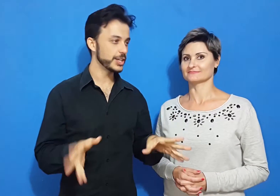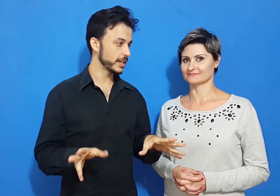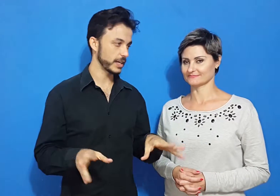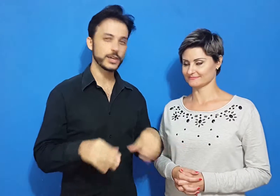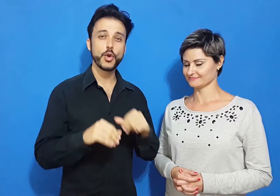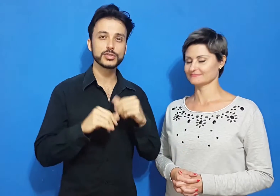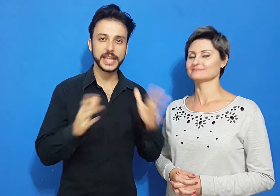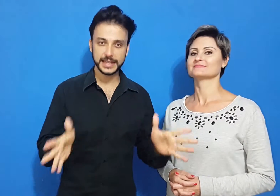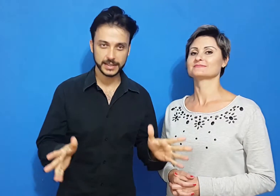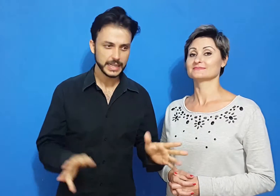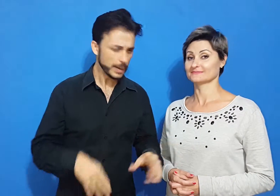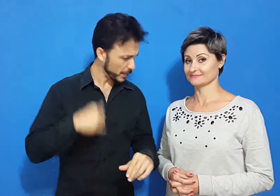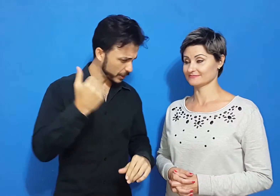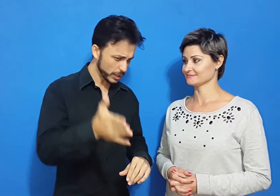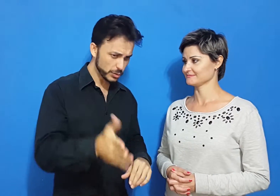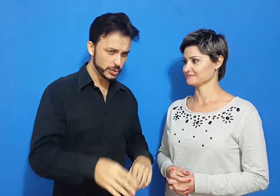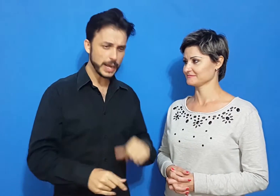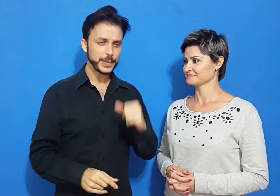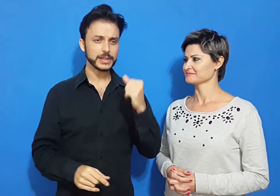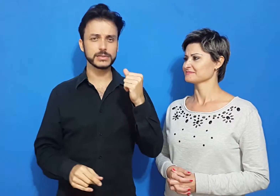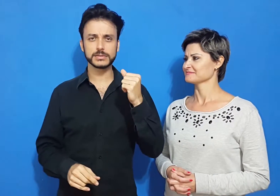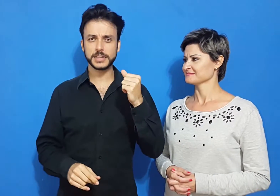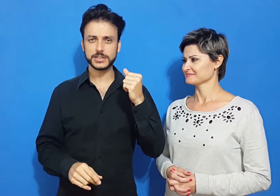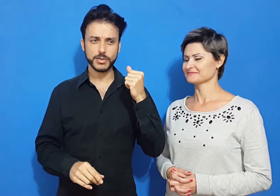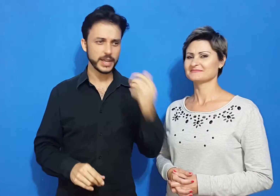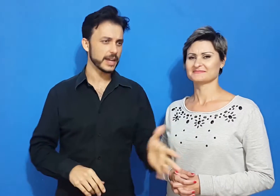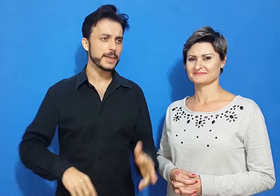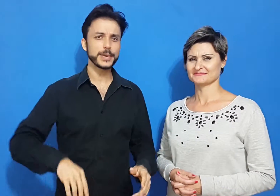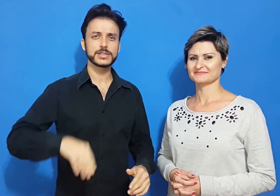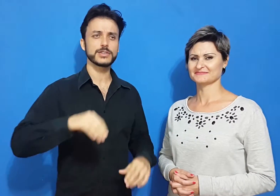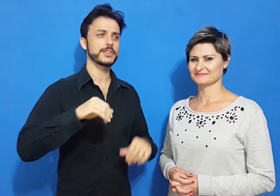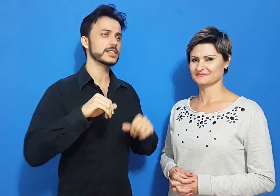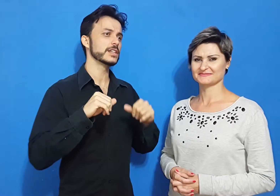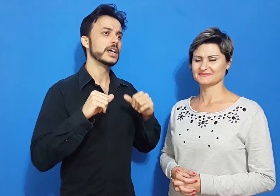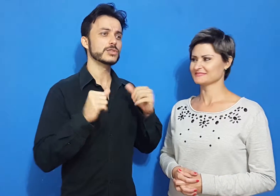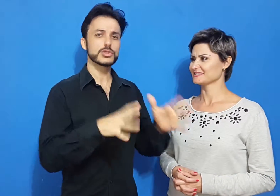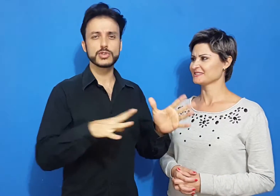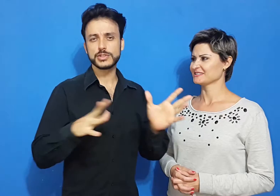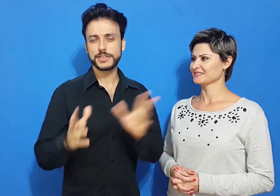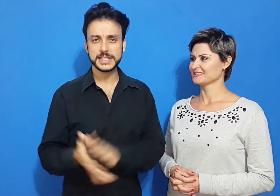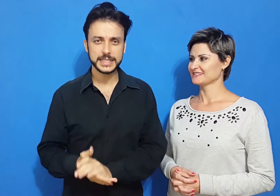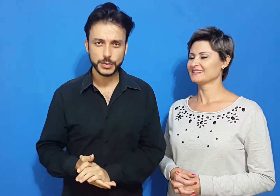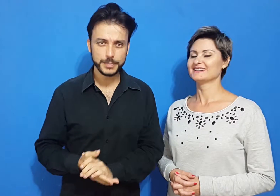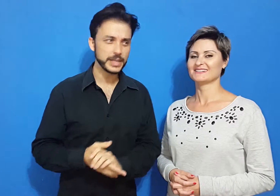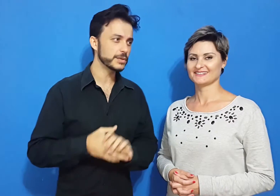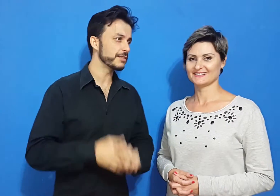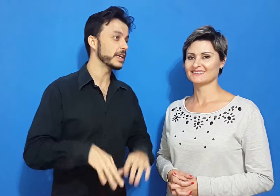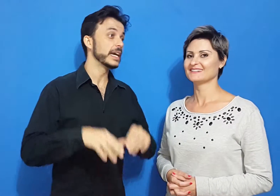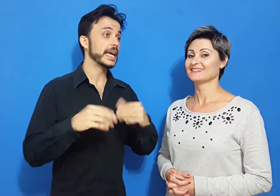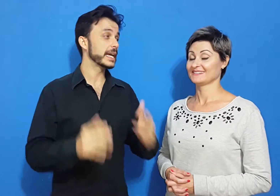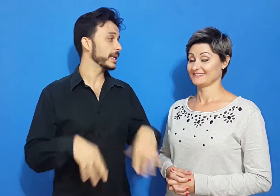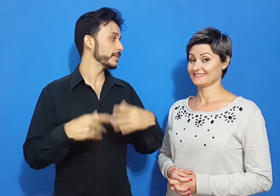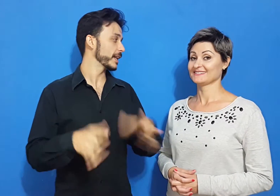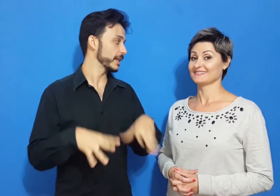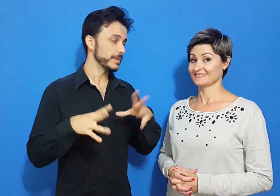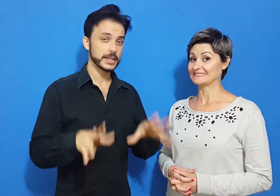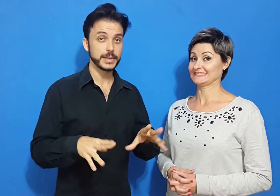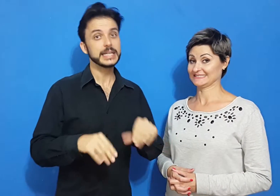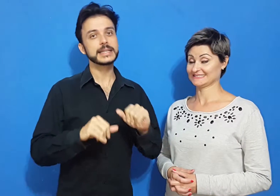critica e condena. Ah, porque tu é duro, ah, porque tu não faz o que eu quero, ah, porque tu só faz, suas coisas não faz nada comigo, enfim, reclama, reclama, reclama.